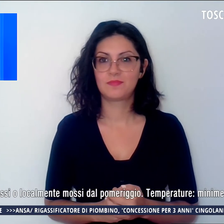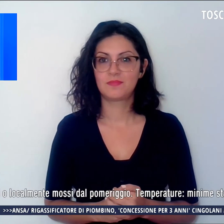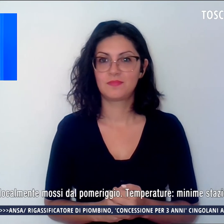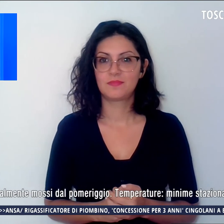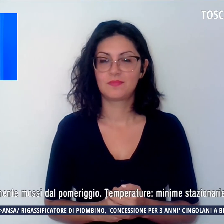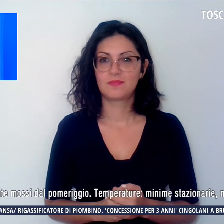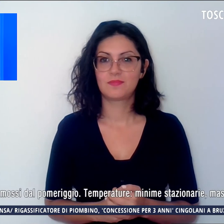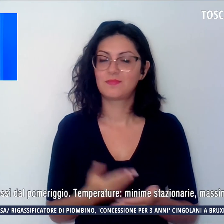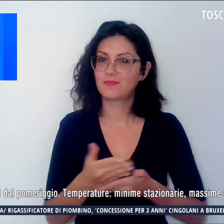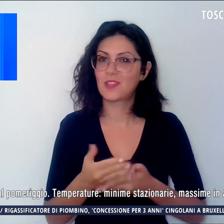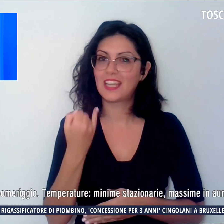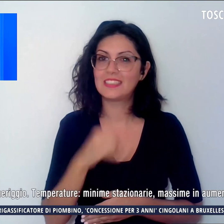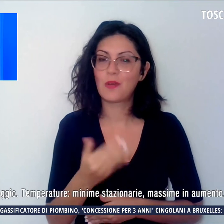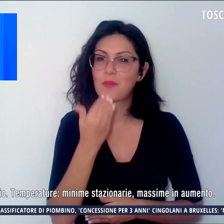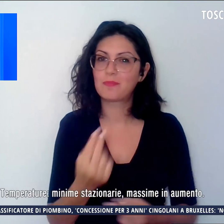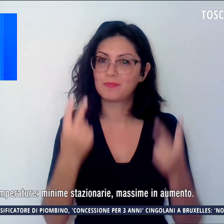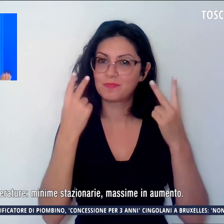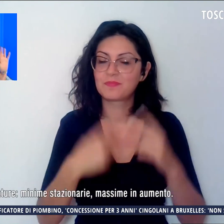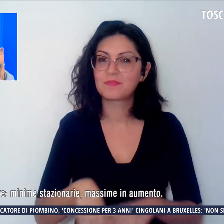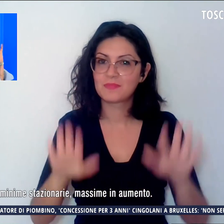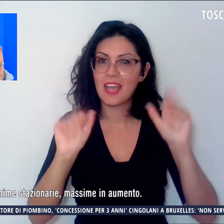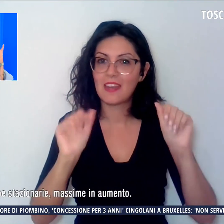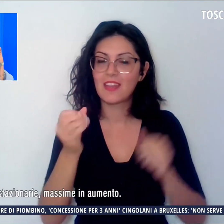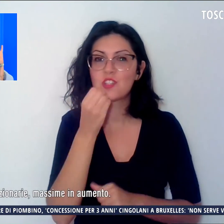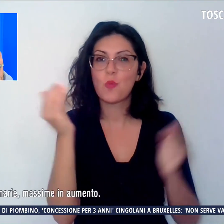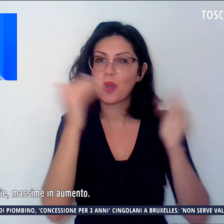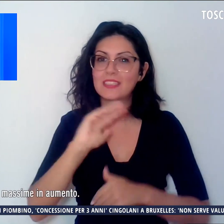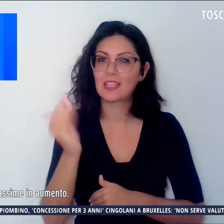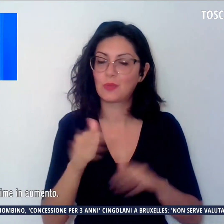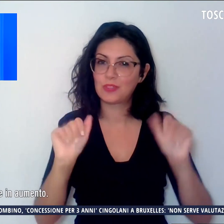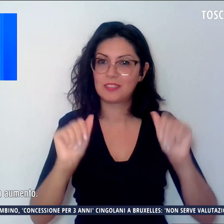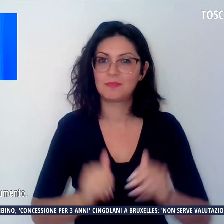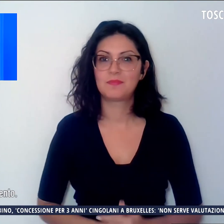Il telegiornale termina qui, grazie per averci seguito, buona serata a tutti e arrivederci.